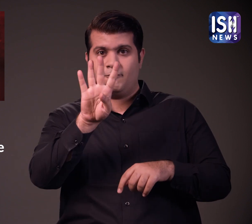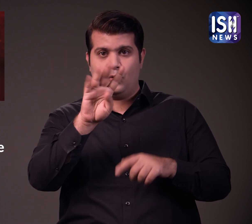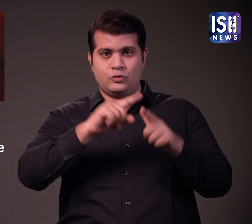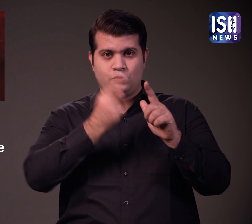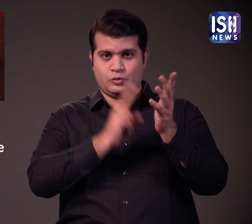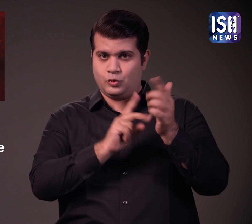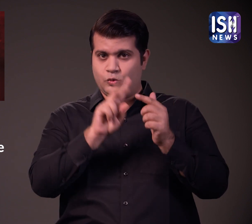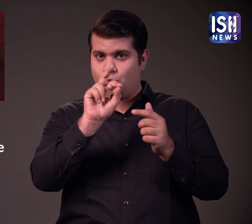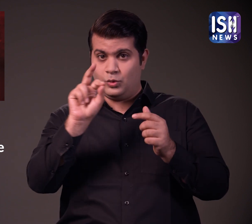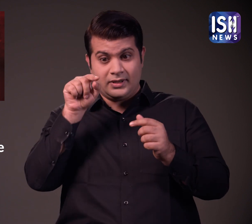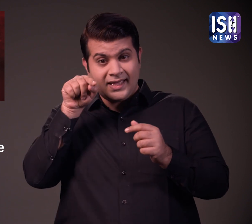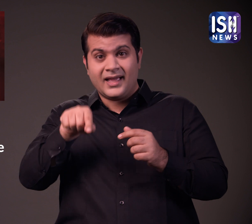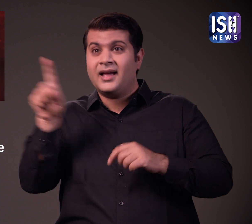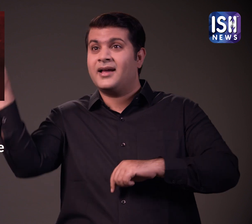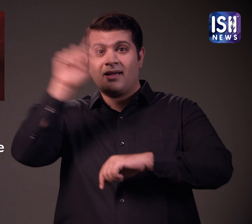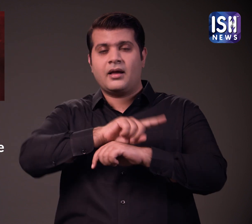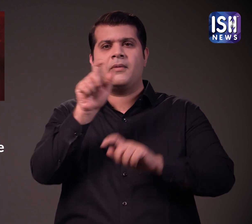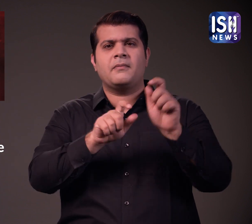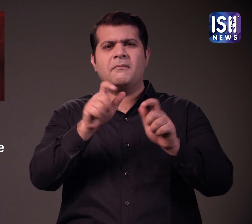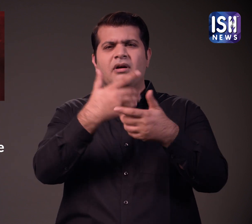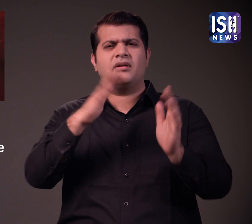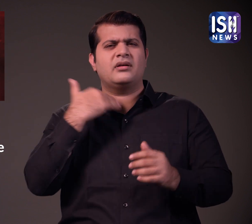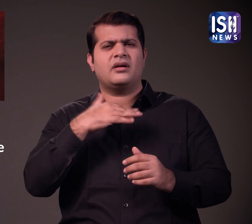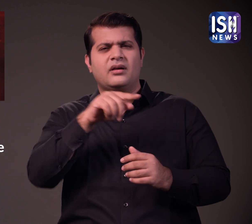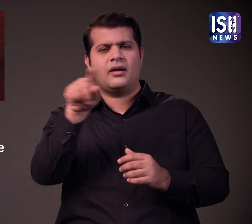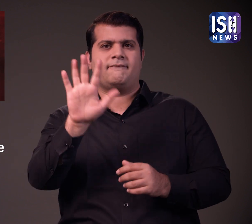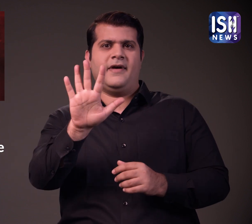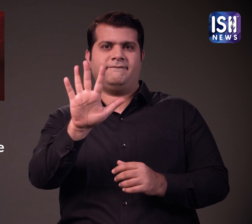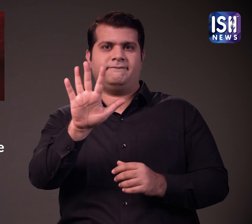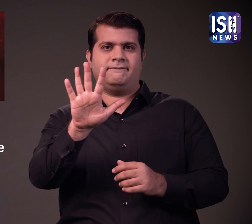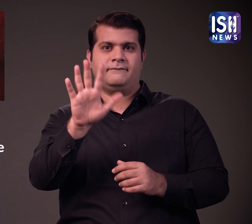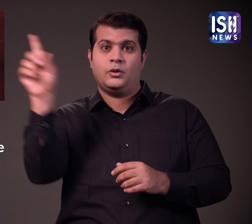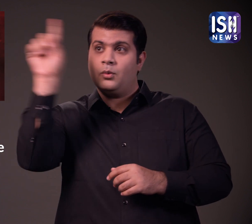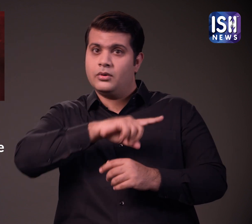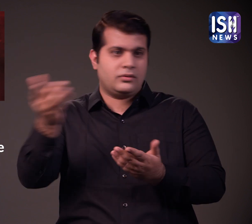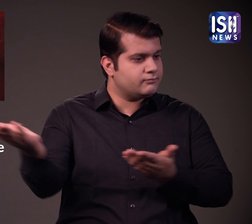14 जुन 2020 को अस्पताल में 5 शव लाए गये थे